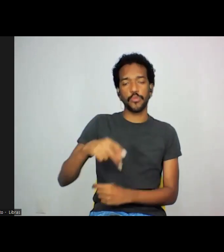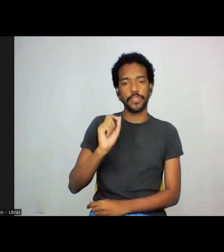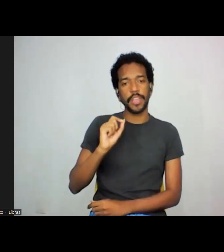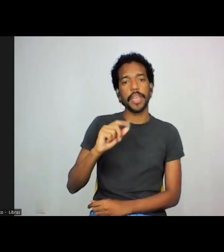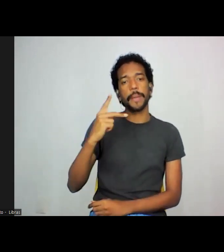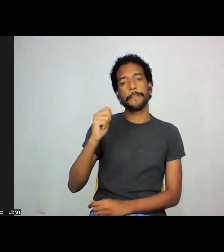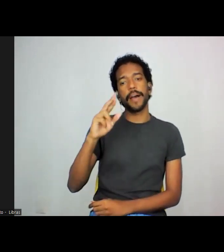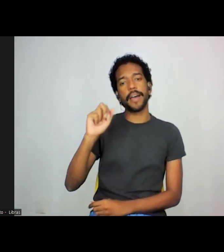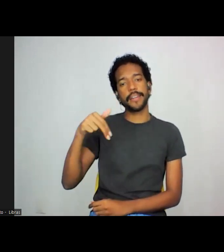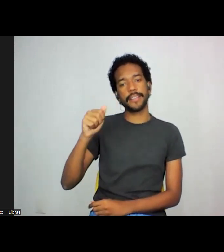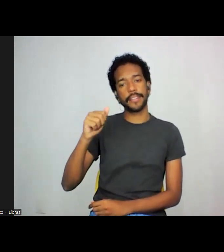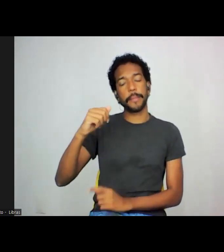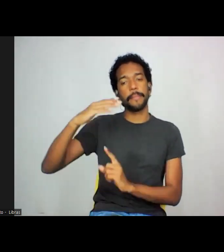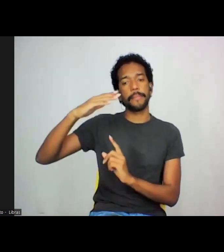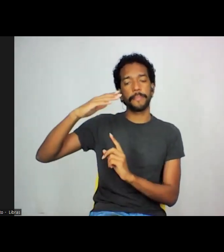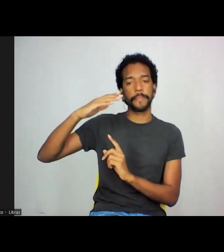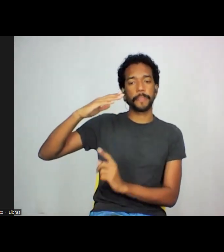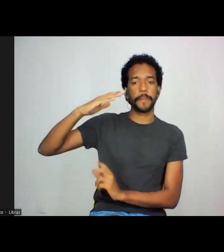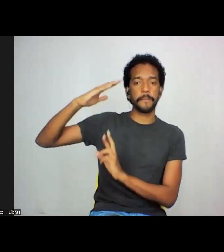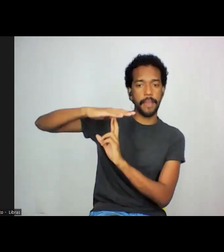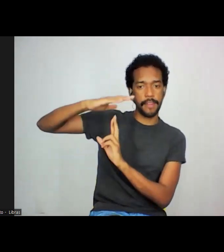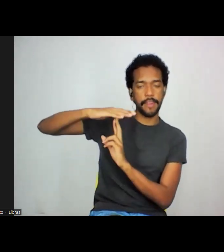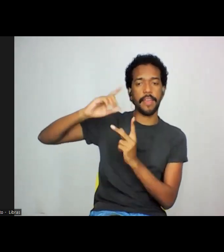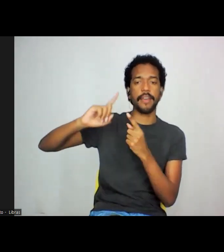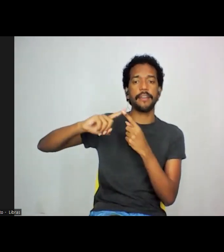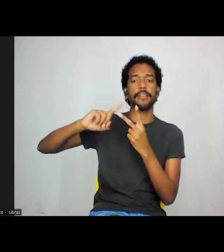Sul e tem uma comunidade no Pará também.